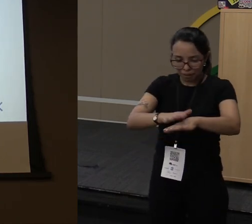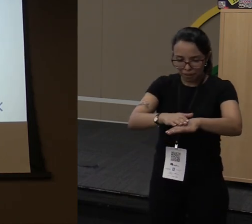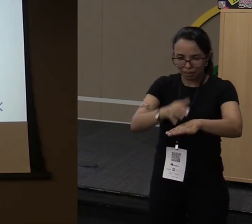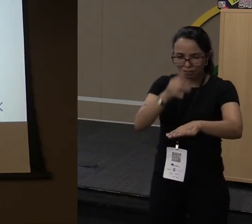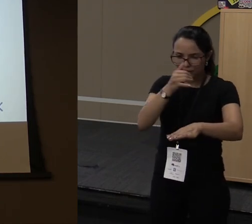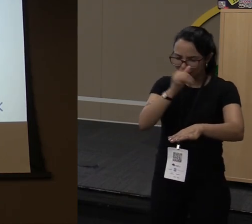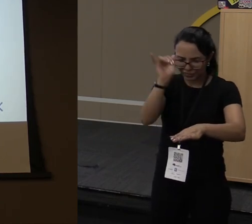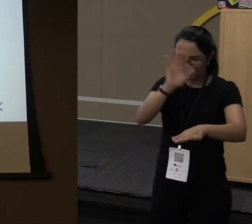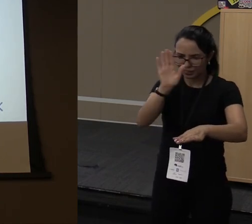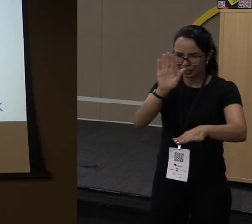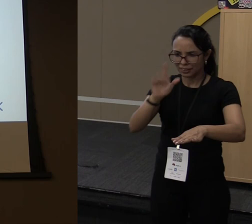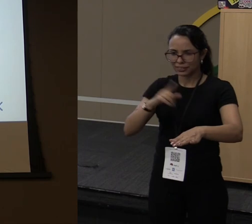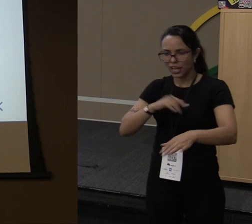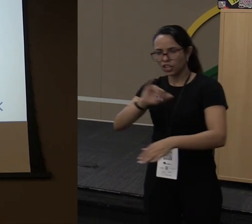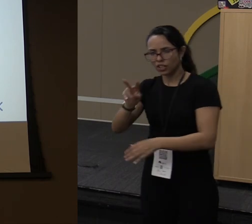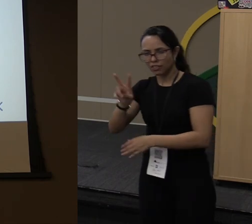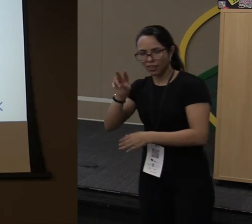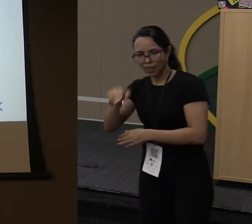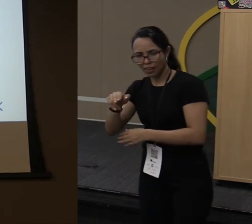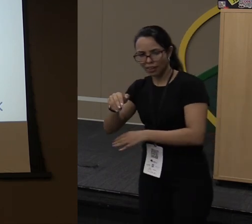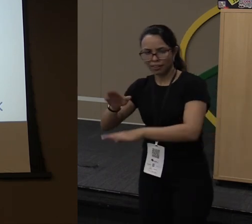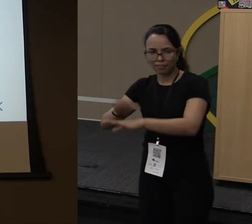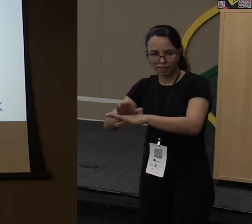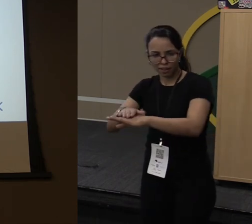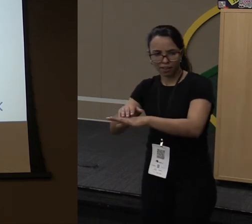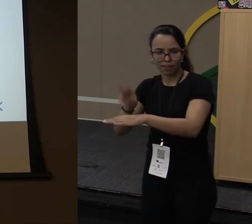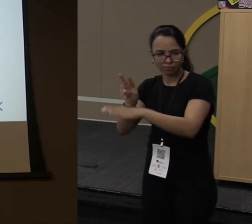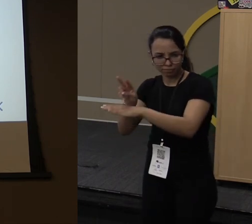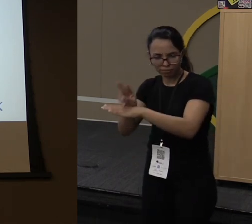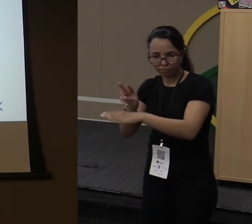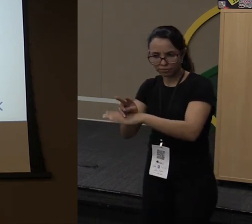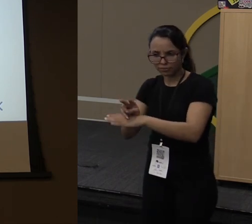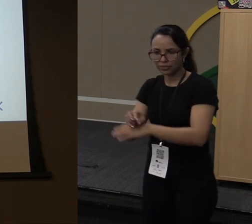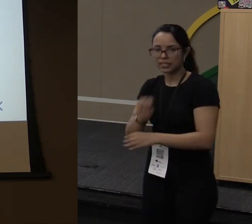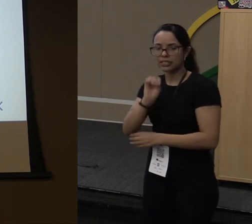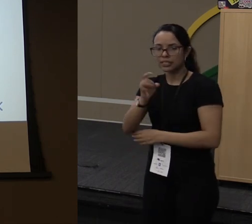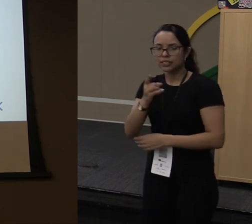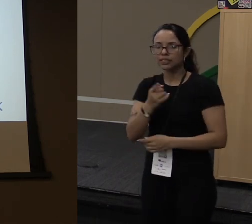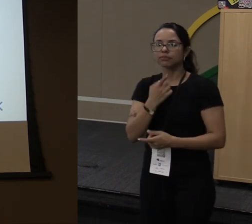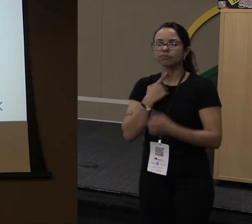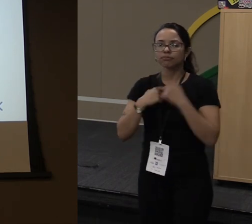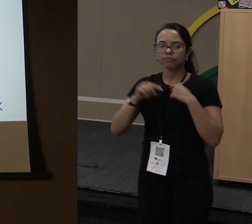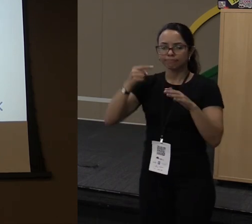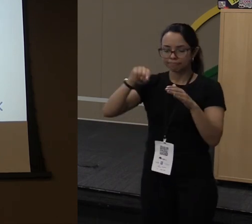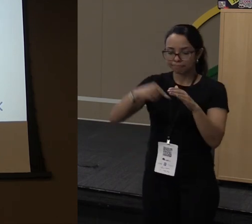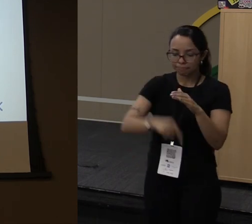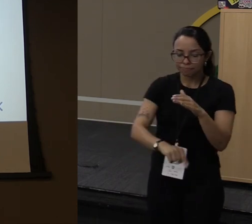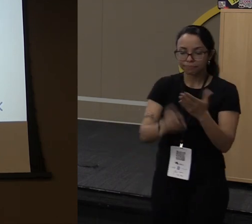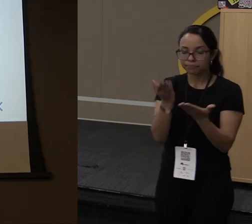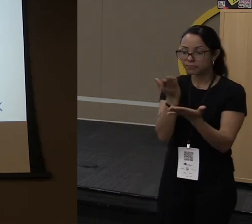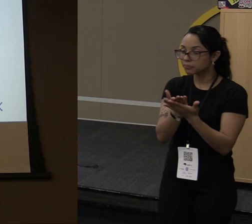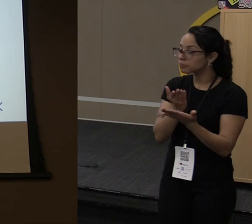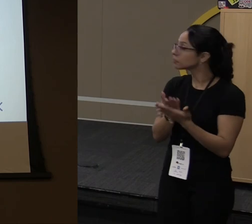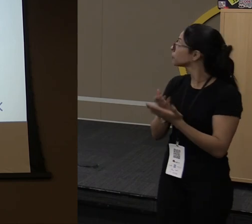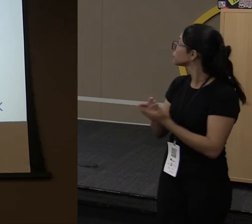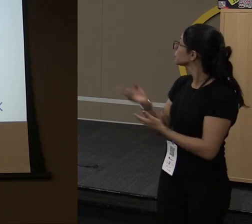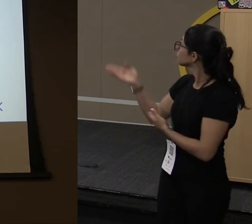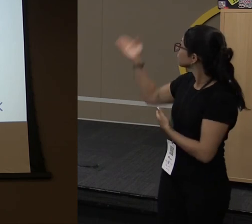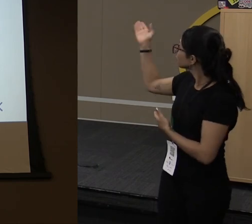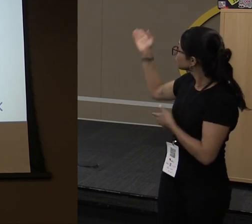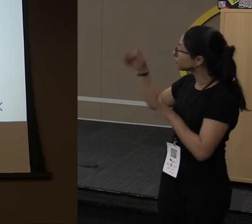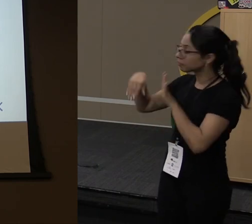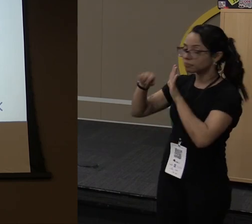fato, se aprofundar mais nisso aí, tem umas referências aqui interessantes. não é curso,